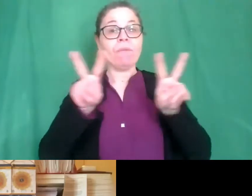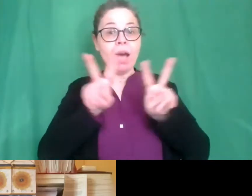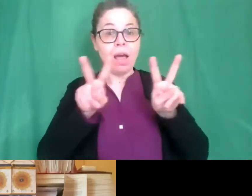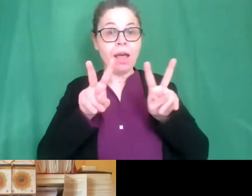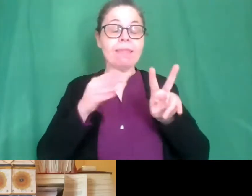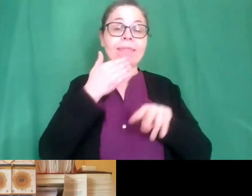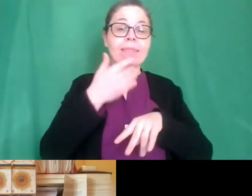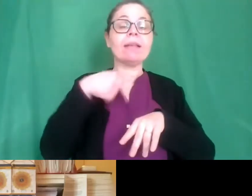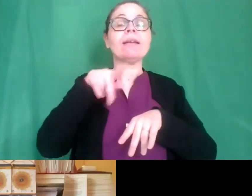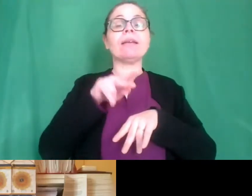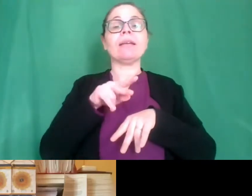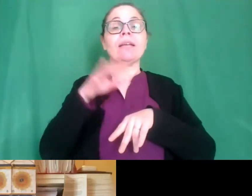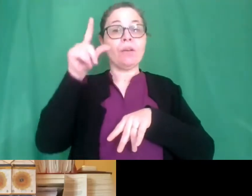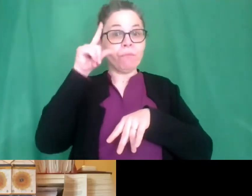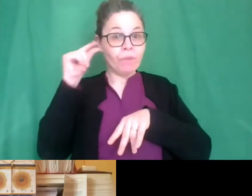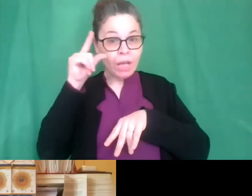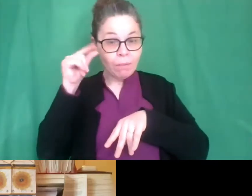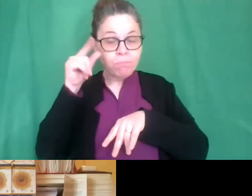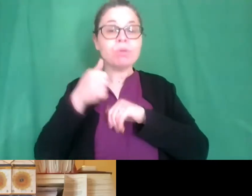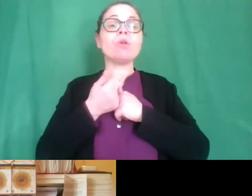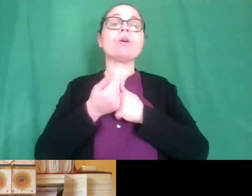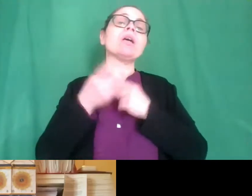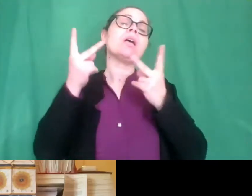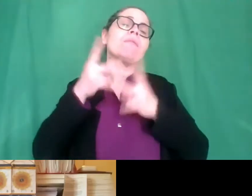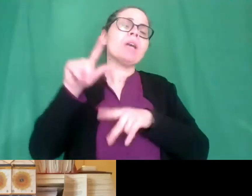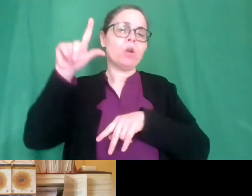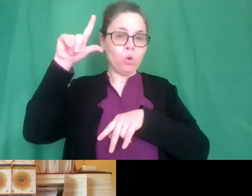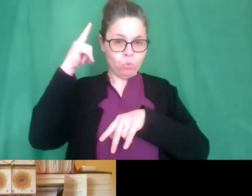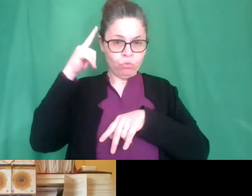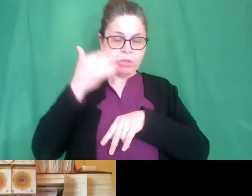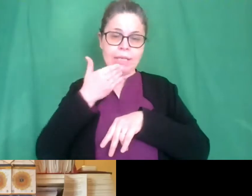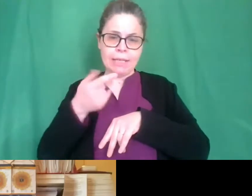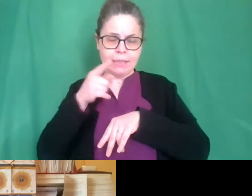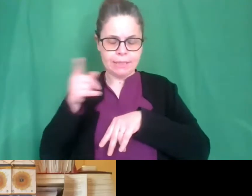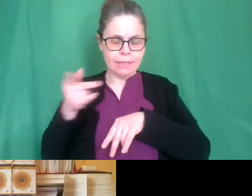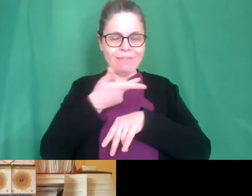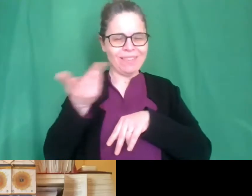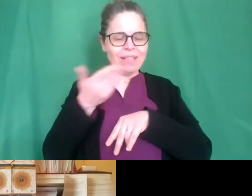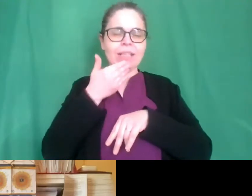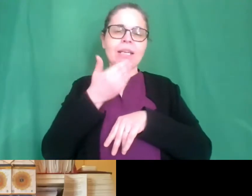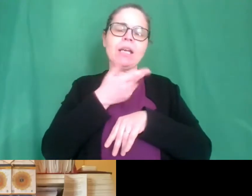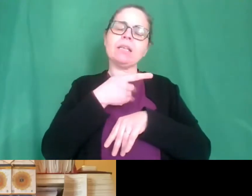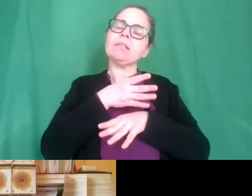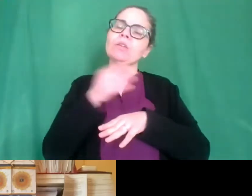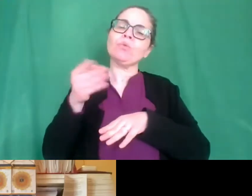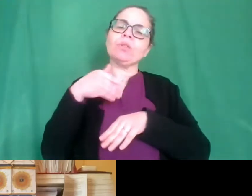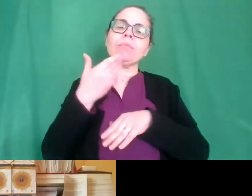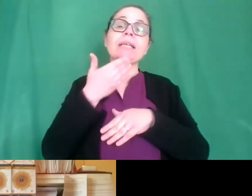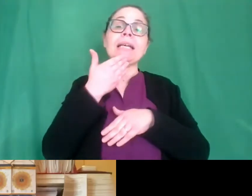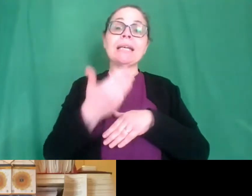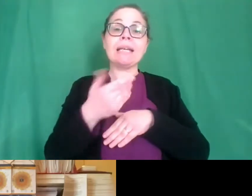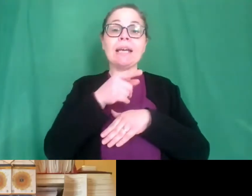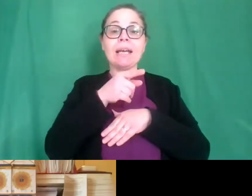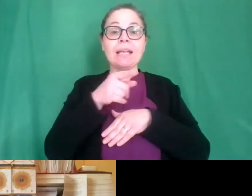Fabio eh Zamparo e ovviamente anche Lucia Daniela. A tutti loro un grazie davvero di cuore da